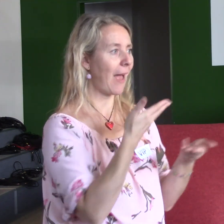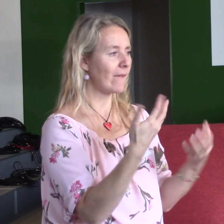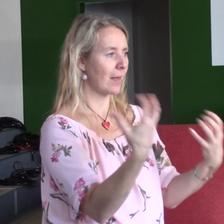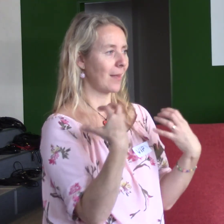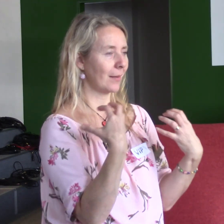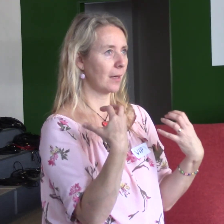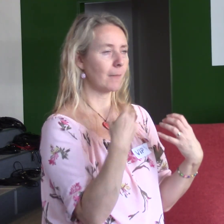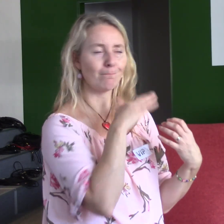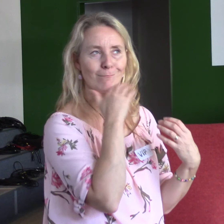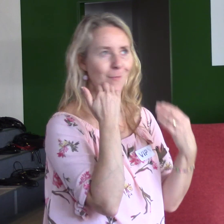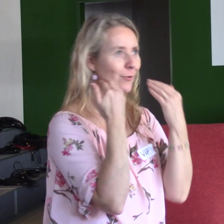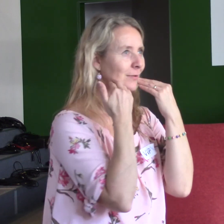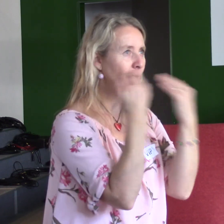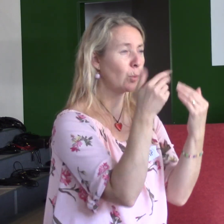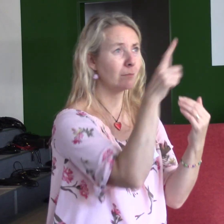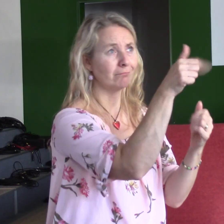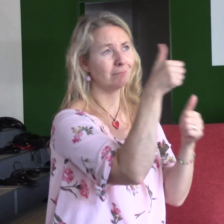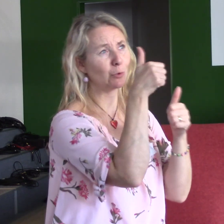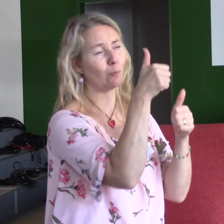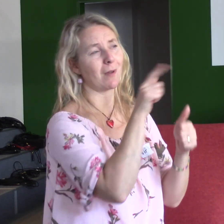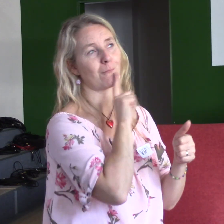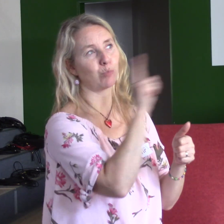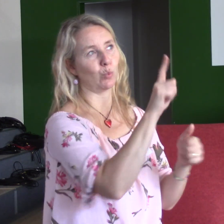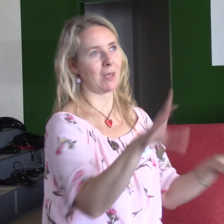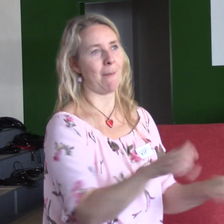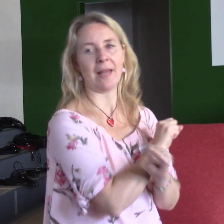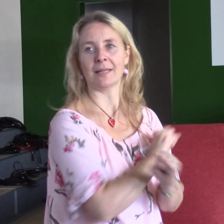A teď se to děkuju, že jsi tak skvělý Bůh. Amen.